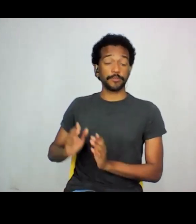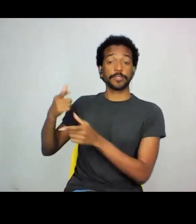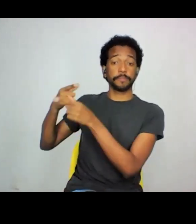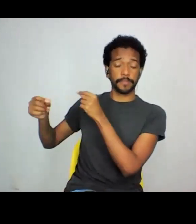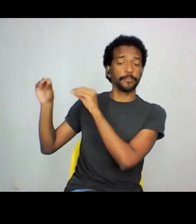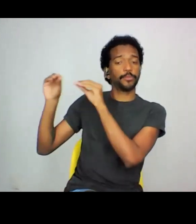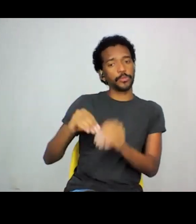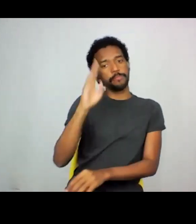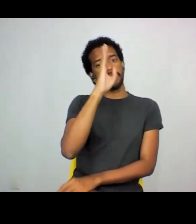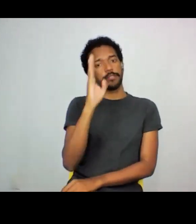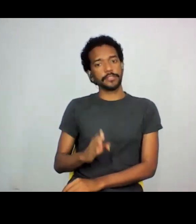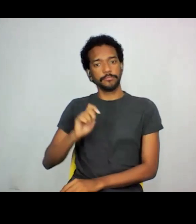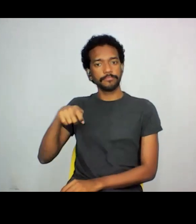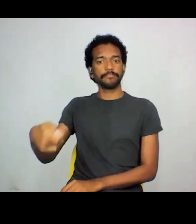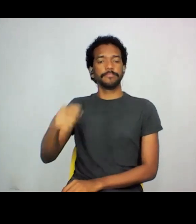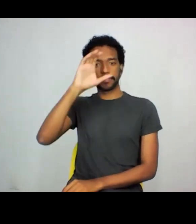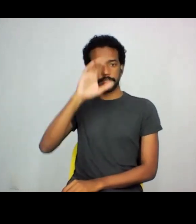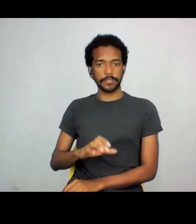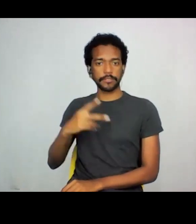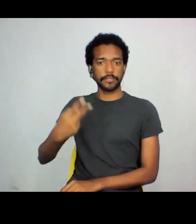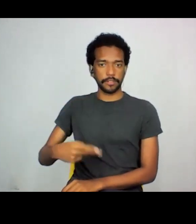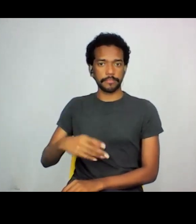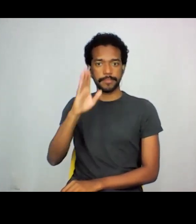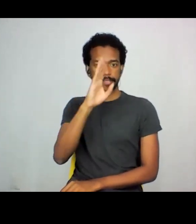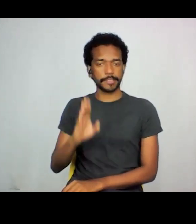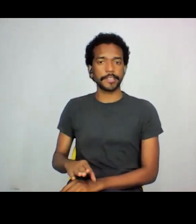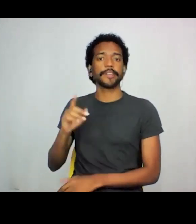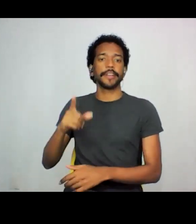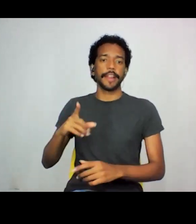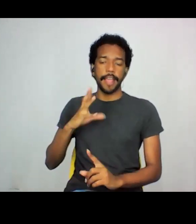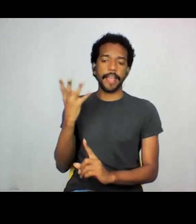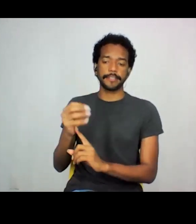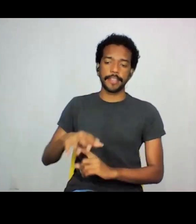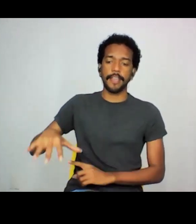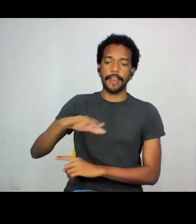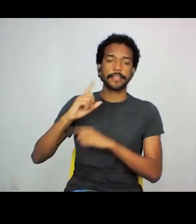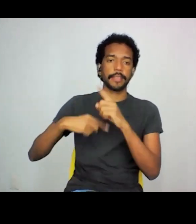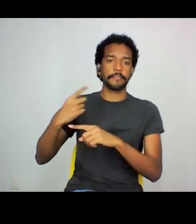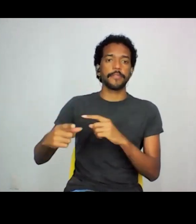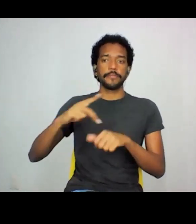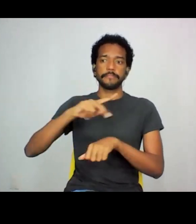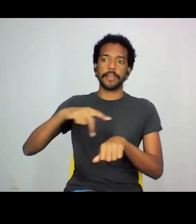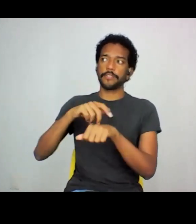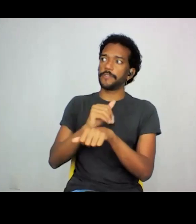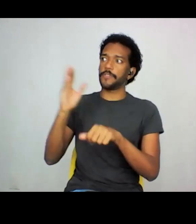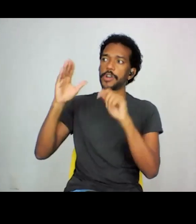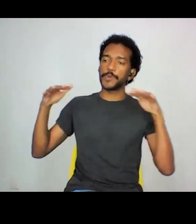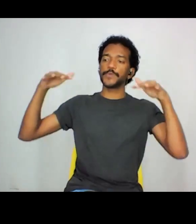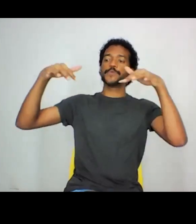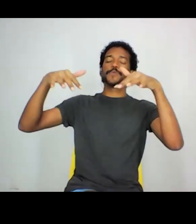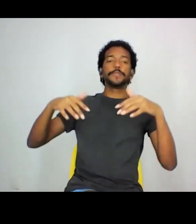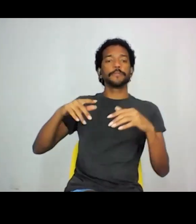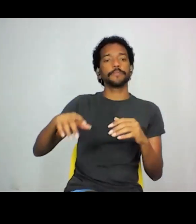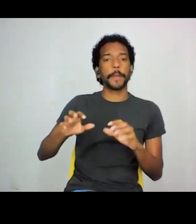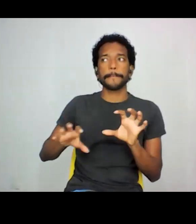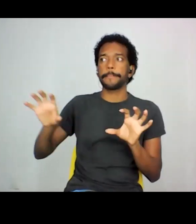bienais e se tornou, assim, um artista depois internacional, exposto em, diferentes lugares do